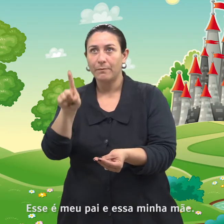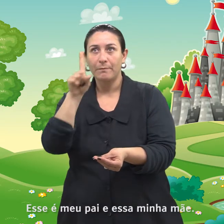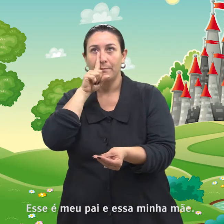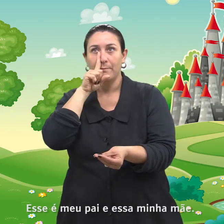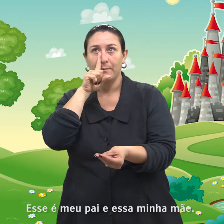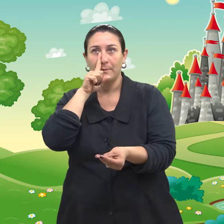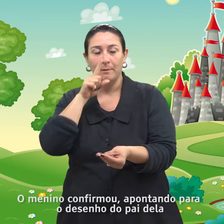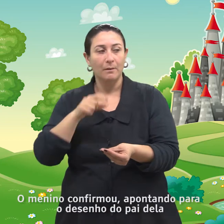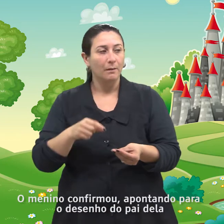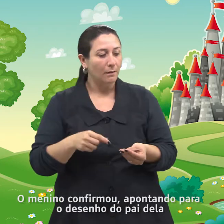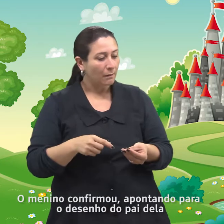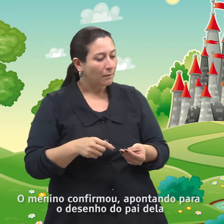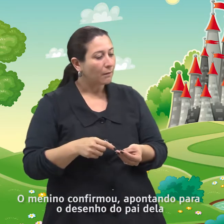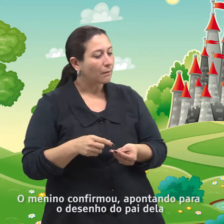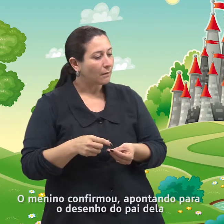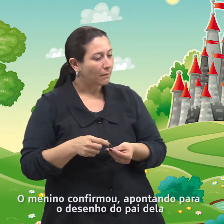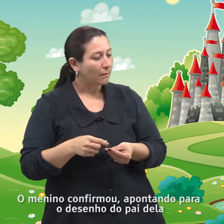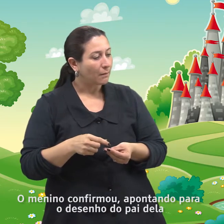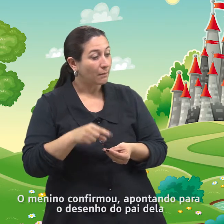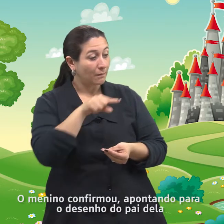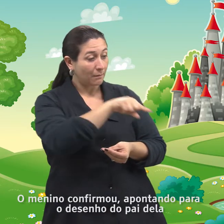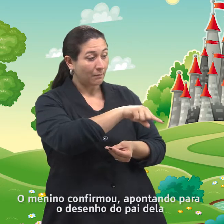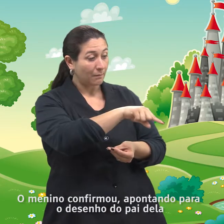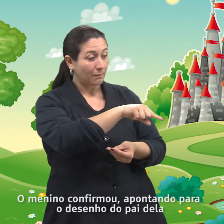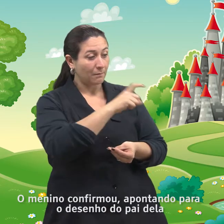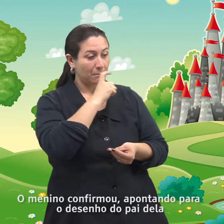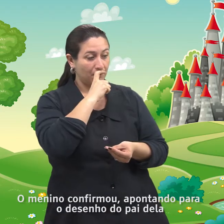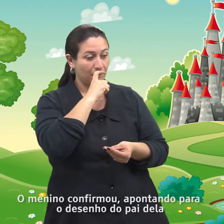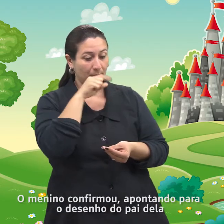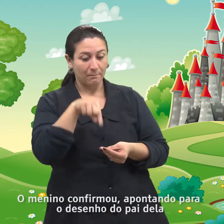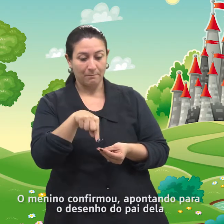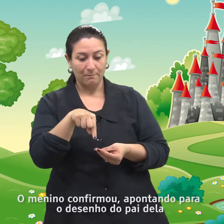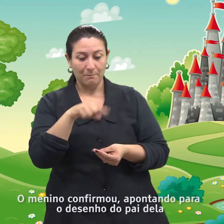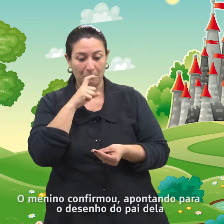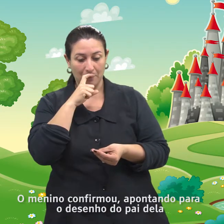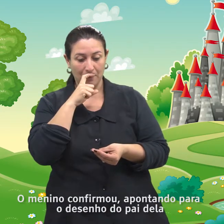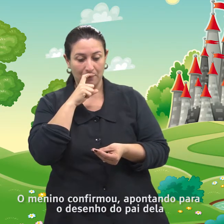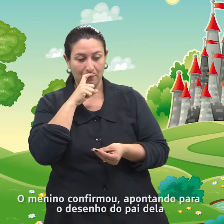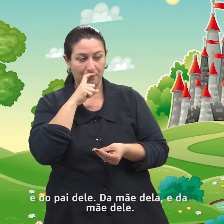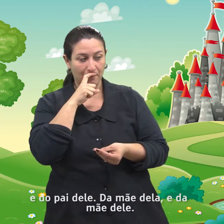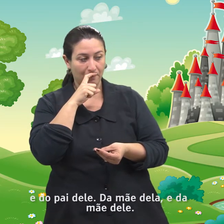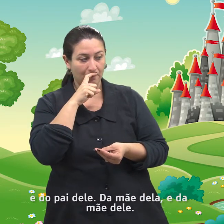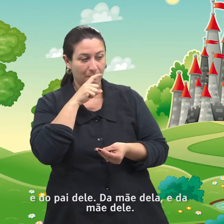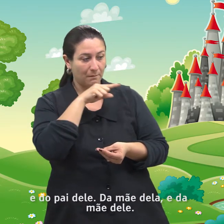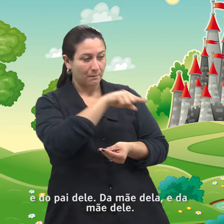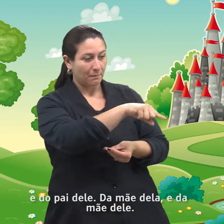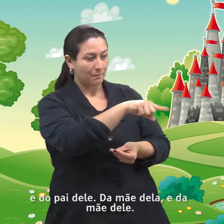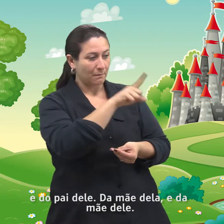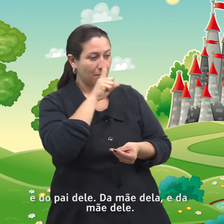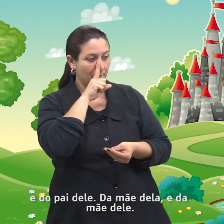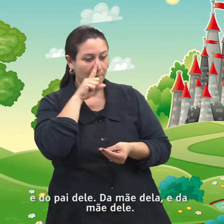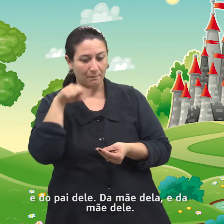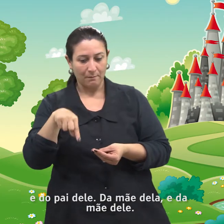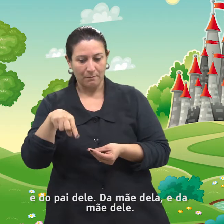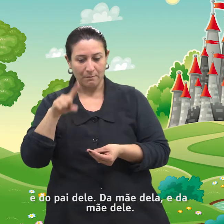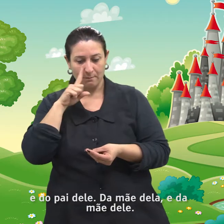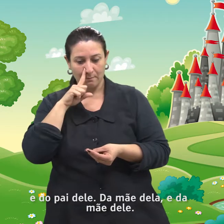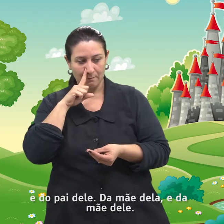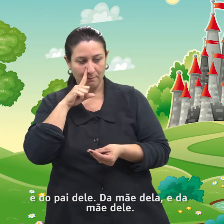mãe. O menino confirmou, apontando para o desenho do pai dela e do pai dele, da mãe dela e da mãe